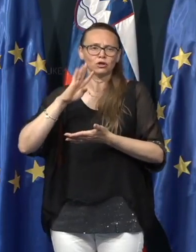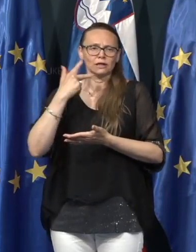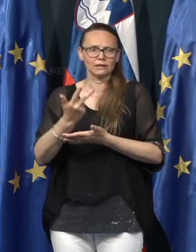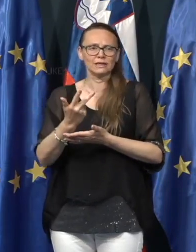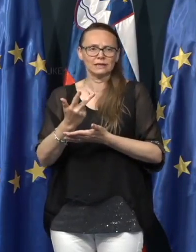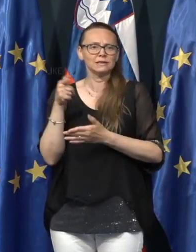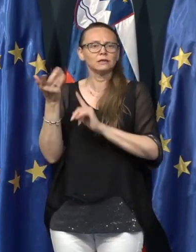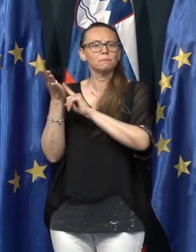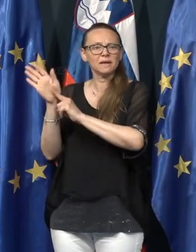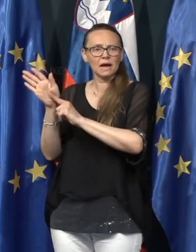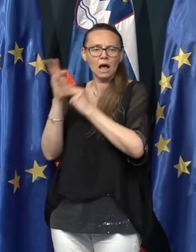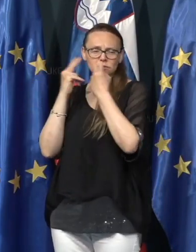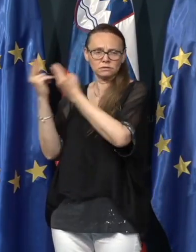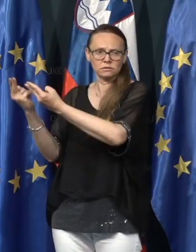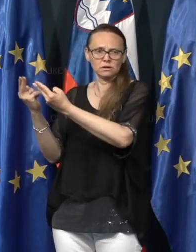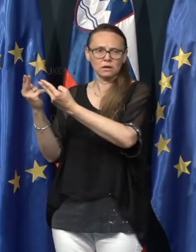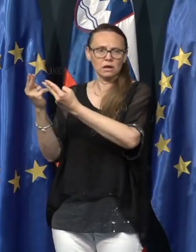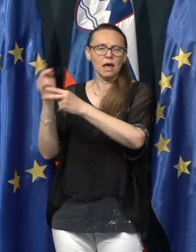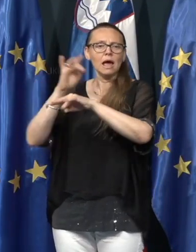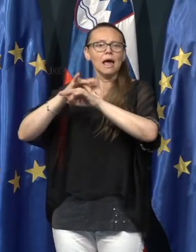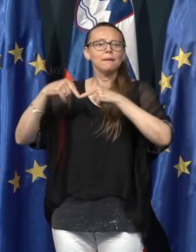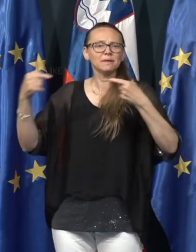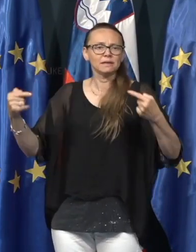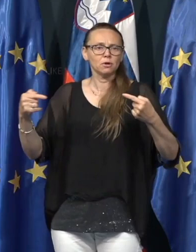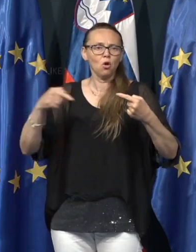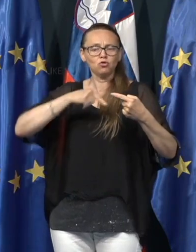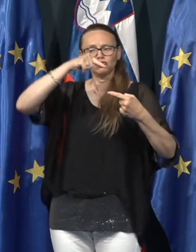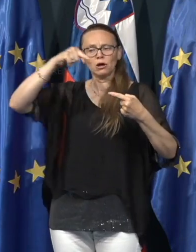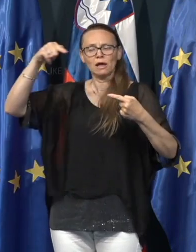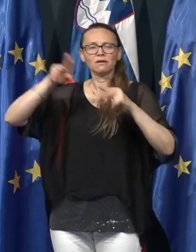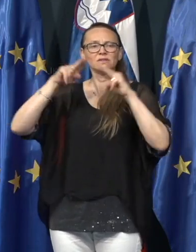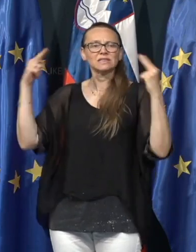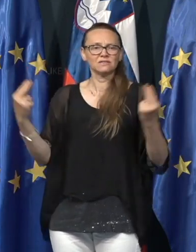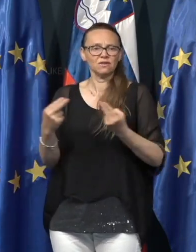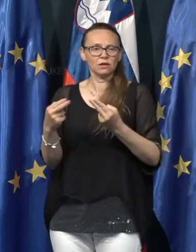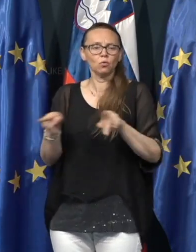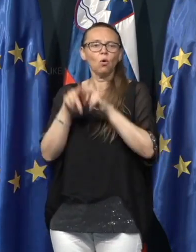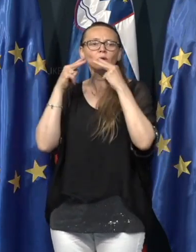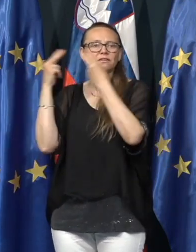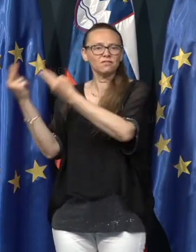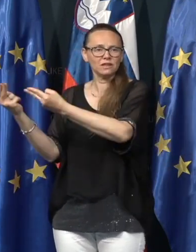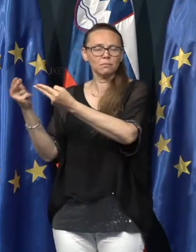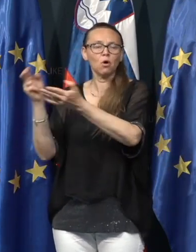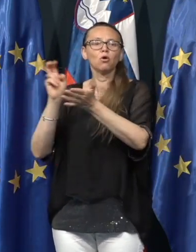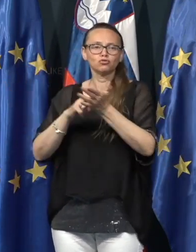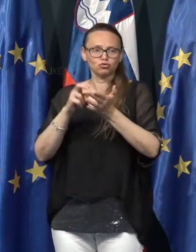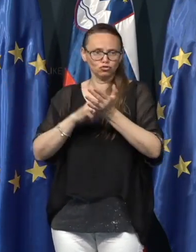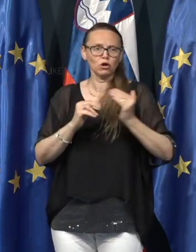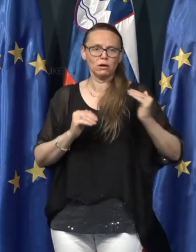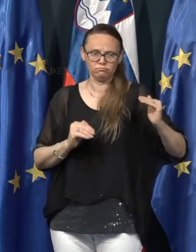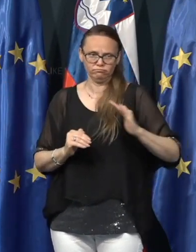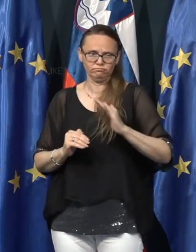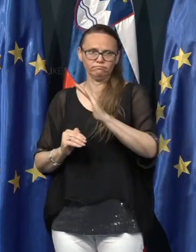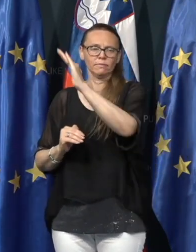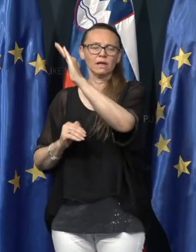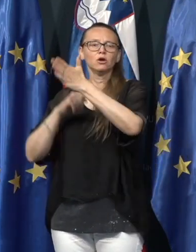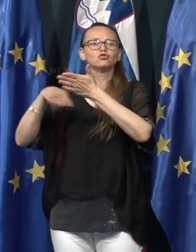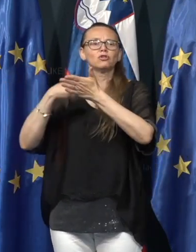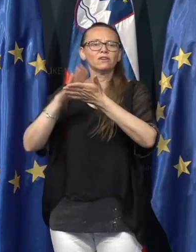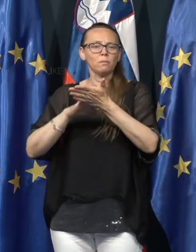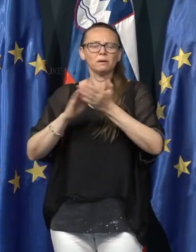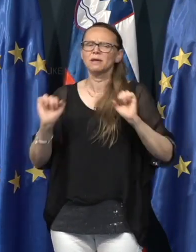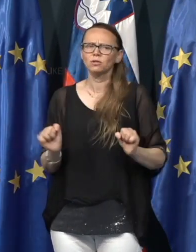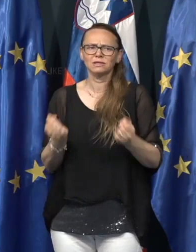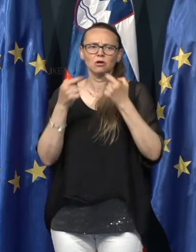To je prikaz epidemiološke krivulje v svetu. Ko kar vidimo, je še v porastu število premirov,